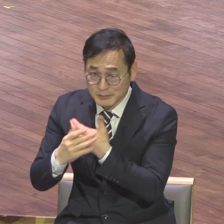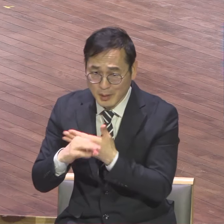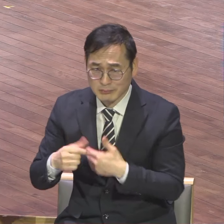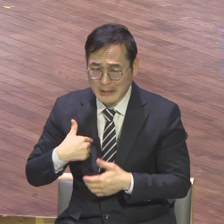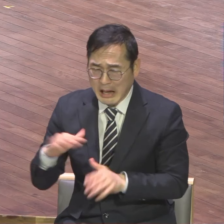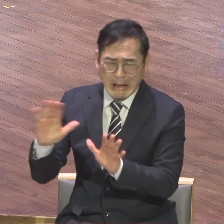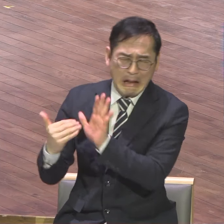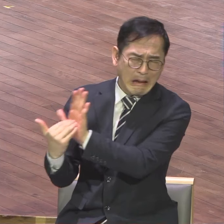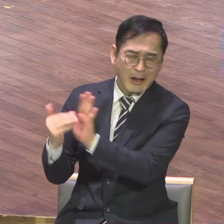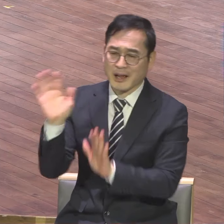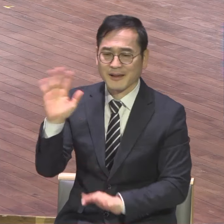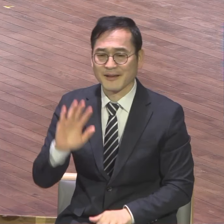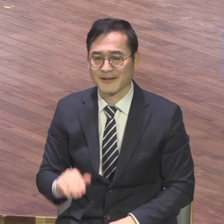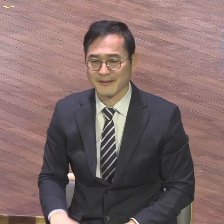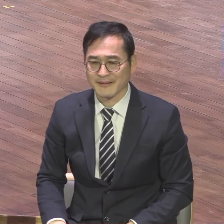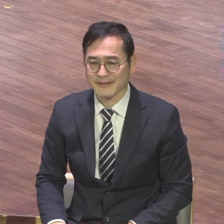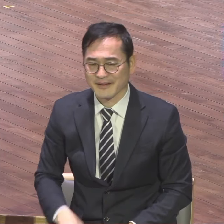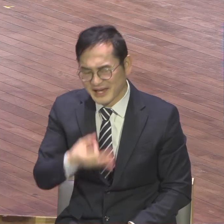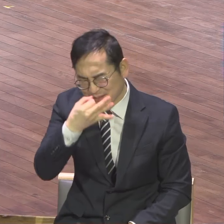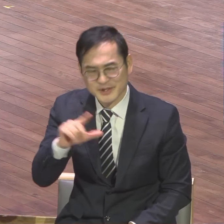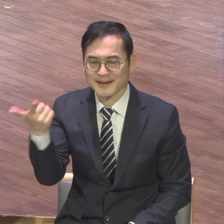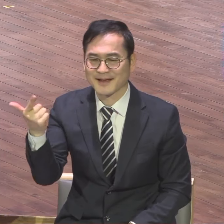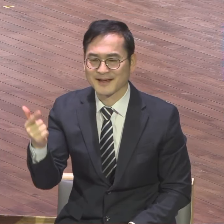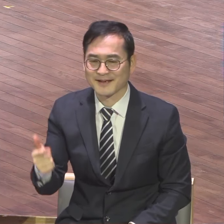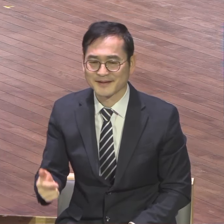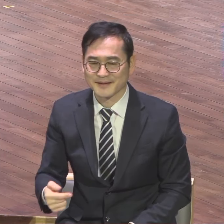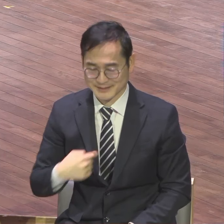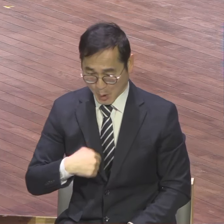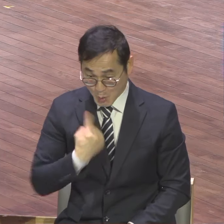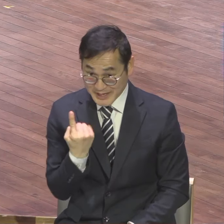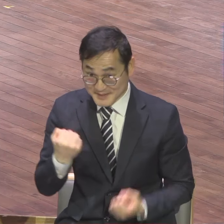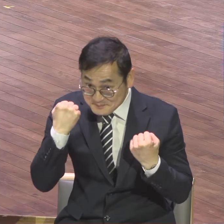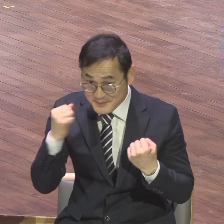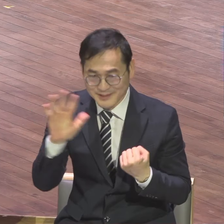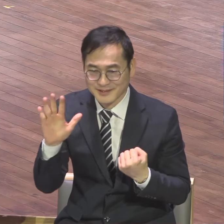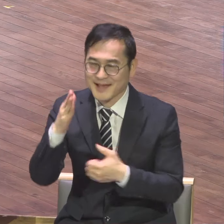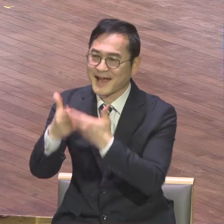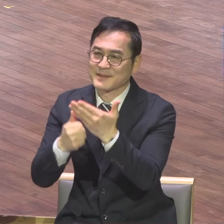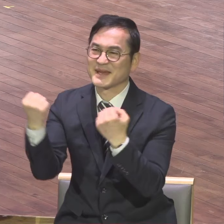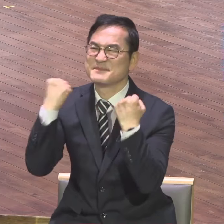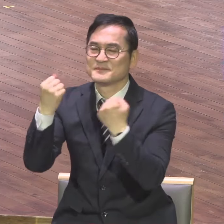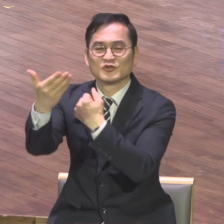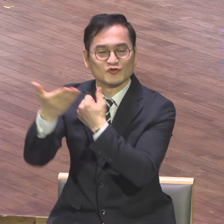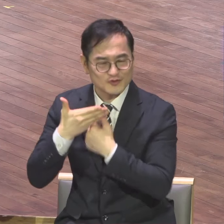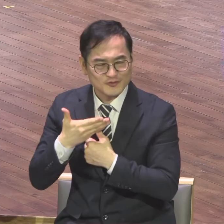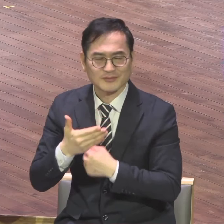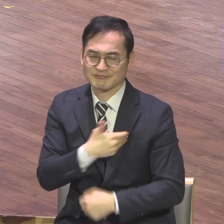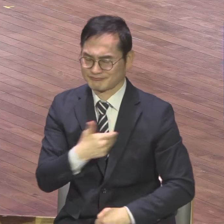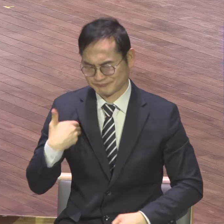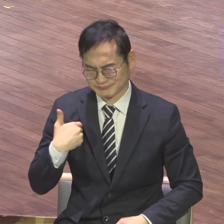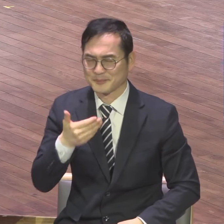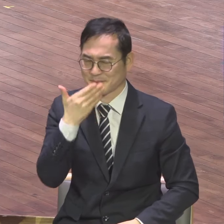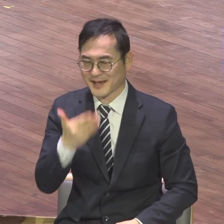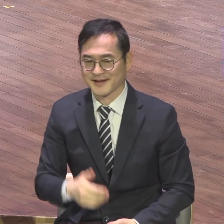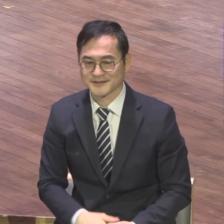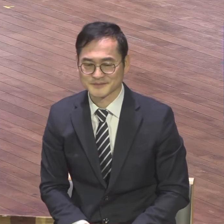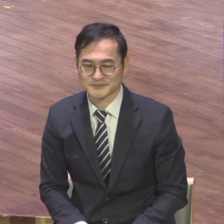어렵지 않습니다. 힘을 하기 때문에 아멘 은혜를 못 받으니까 은혜를 못 받으니까 내 힘을 하는 게 힘들지